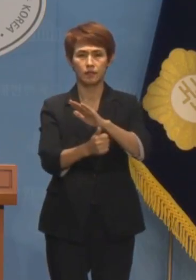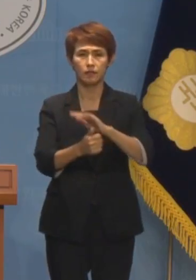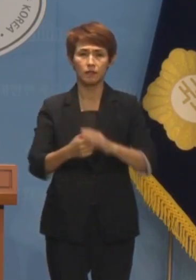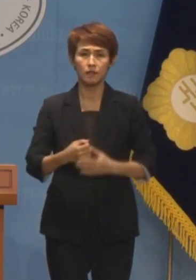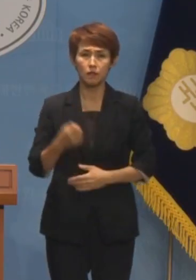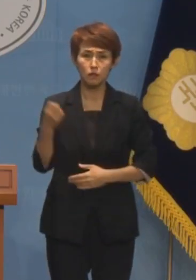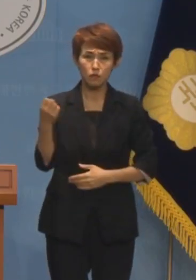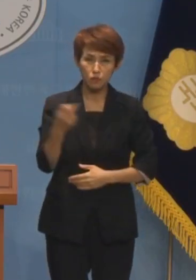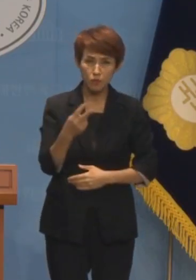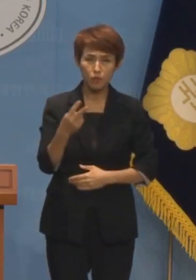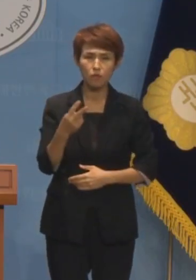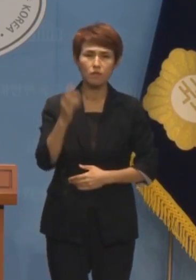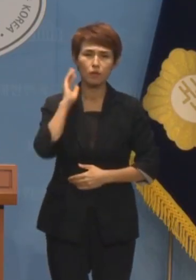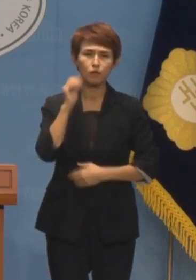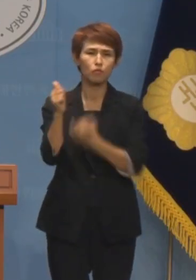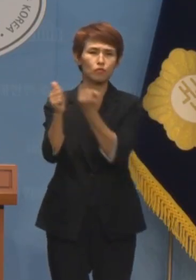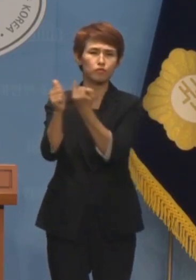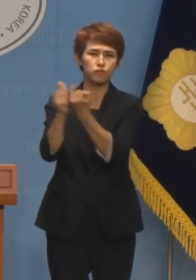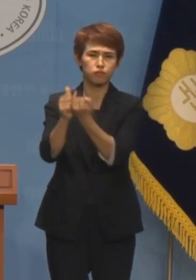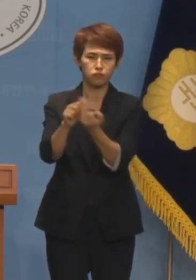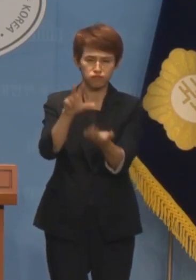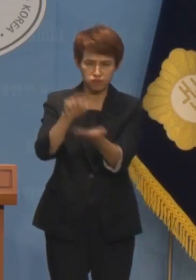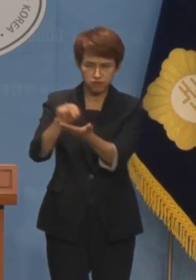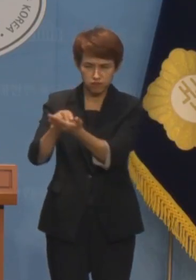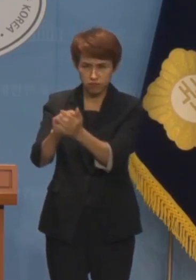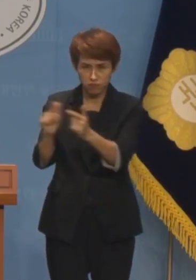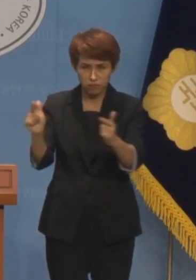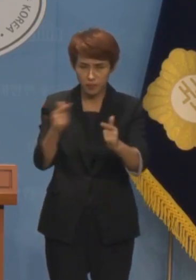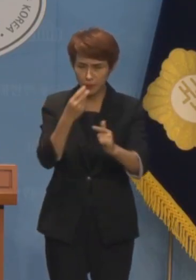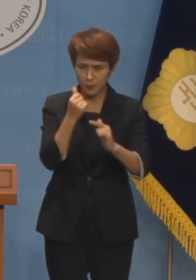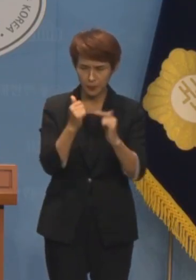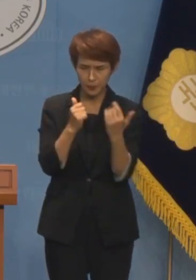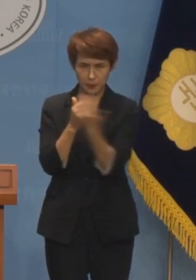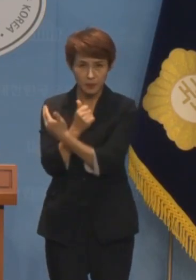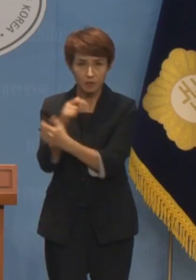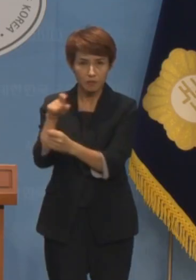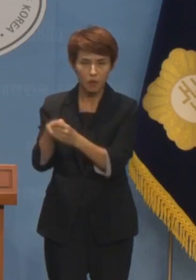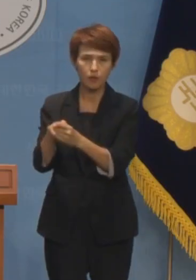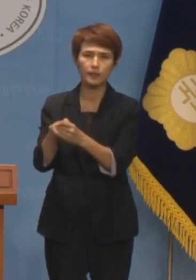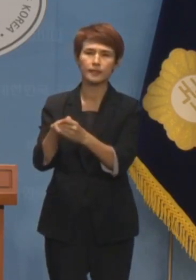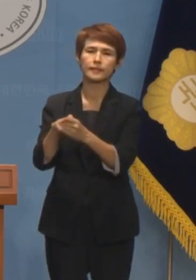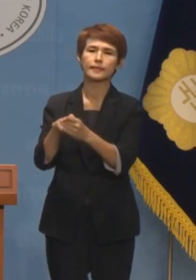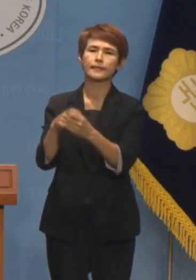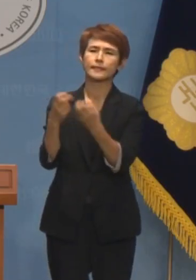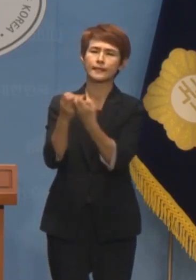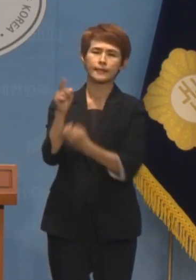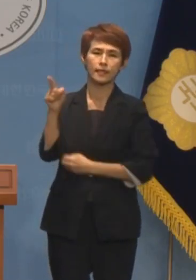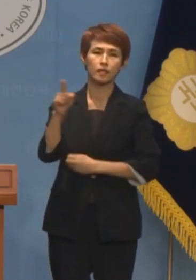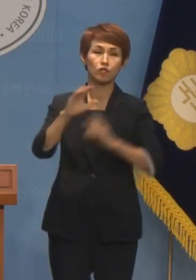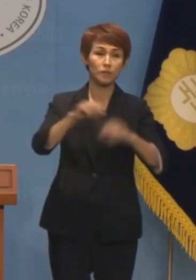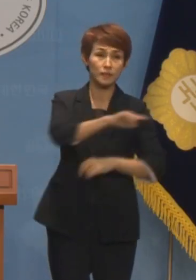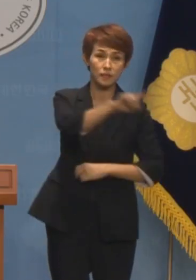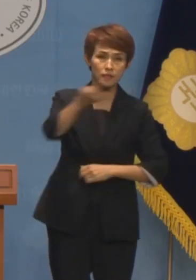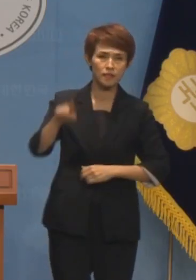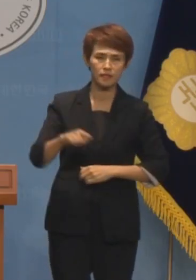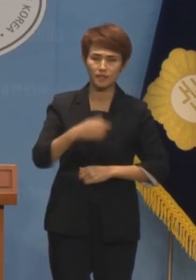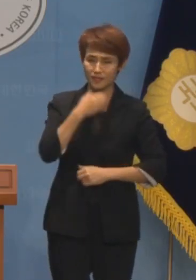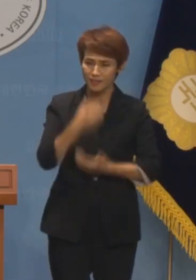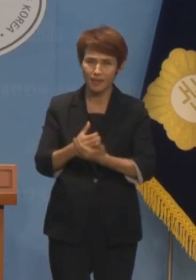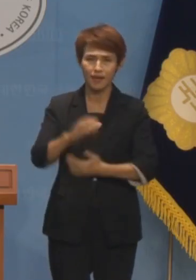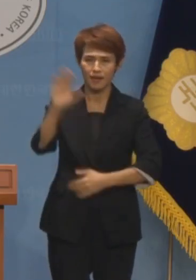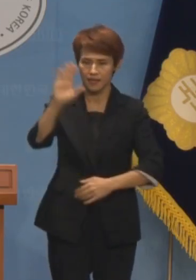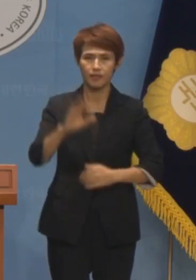뭐다 하고 쏟아지는 대통령 부부의 의혹들을 감추겠다는 저열한 술수에 국민은 더 이상 속지 않을